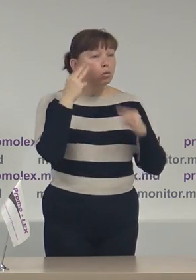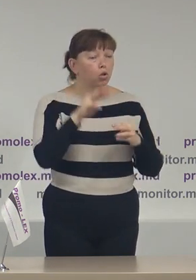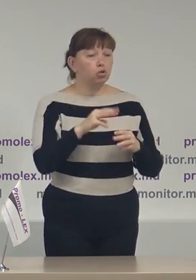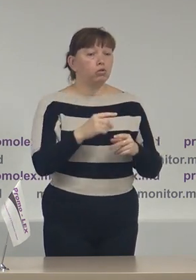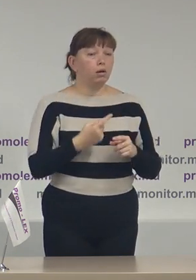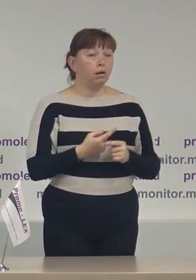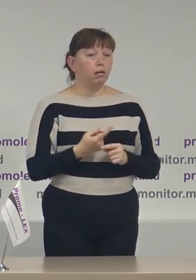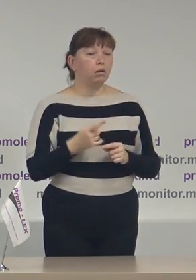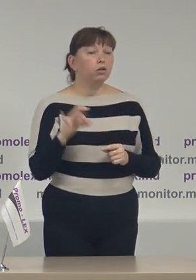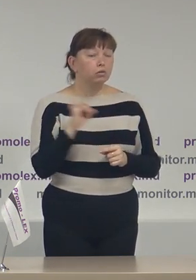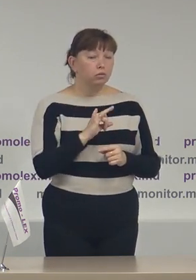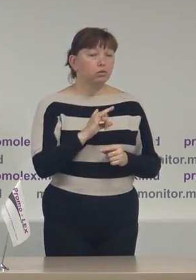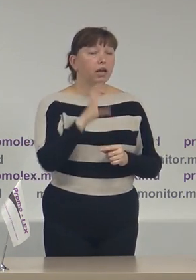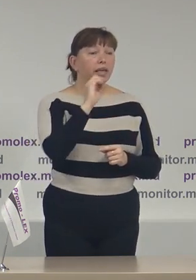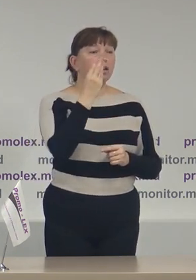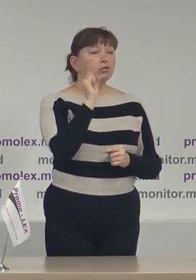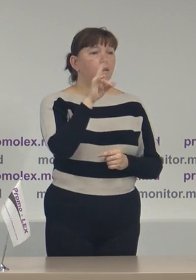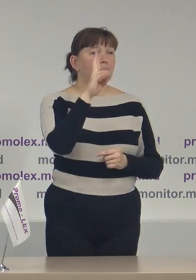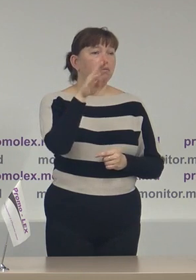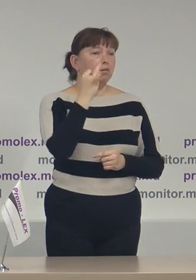și eșteonul